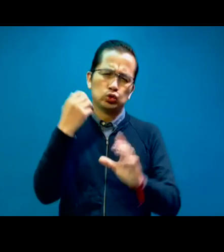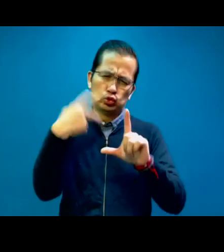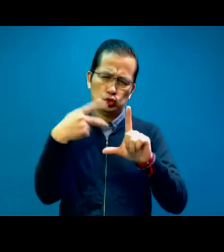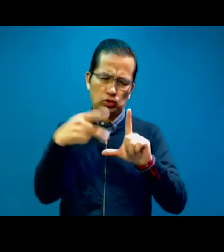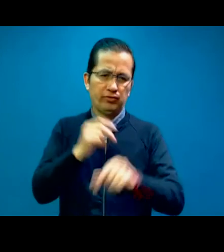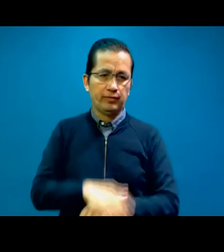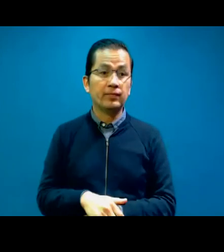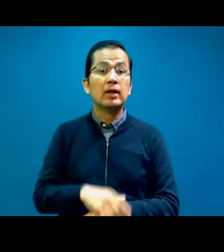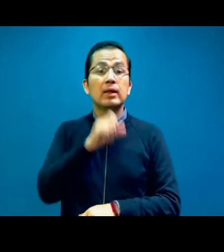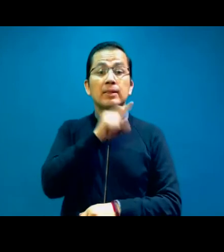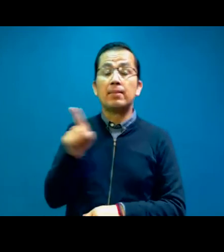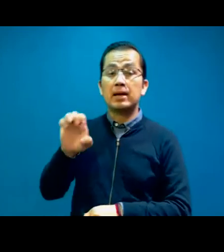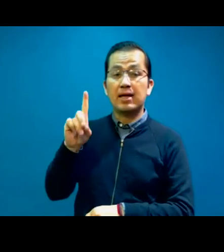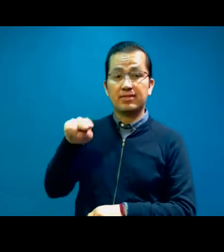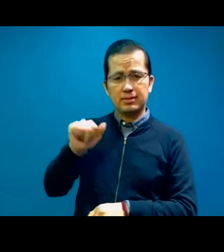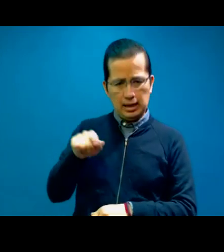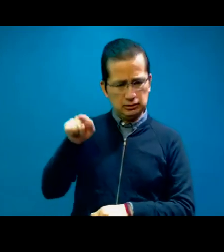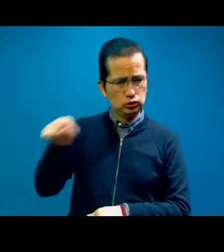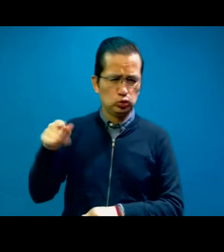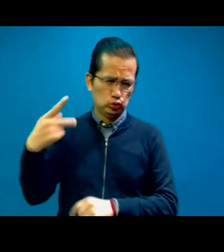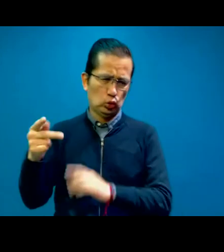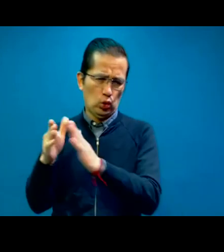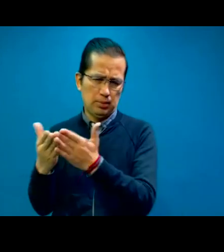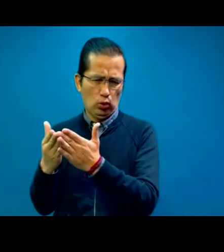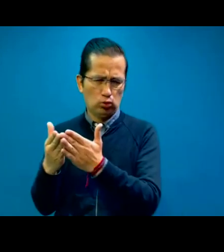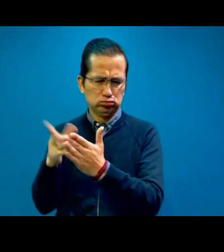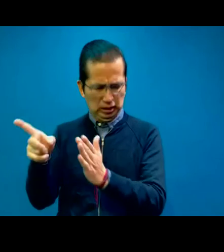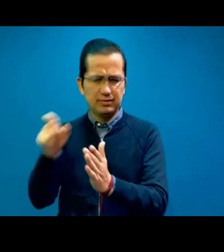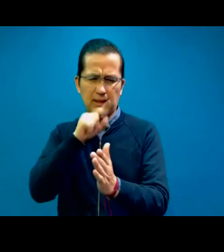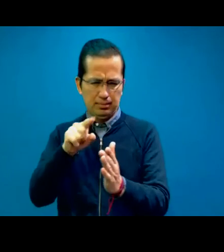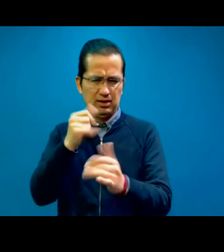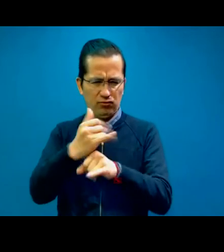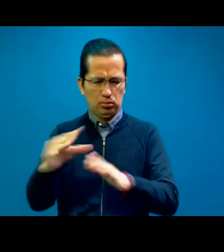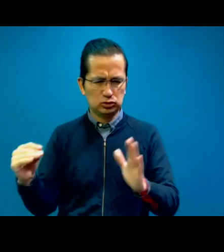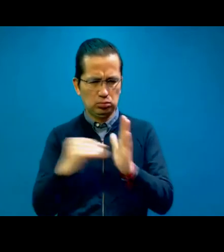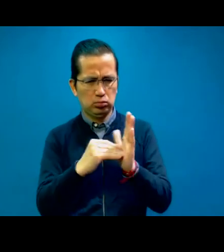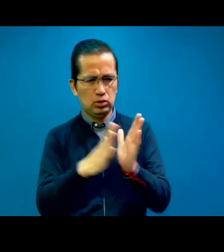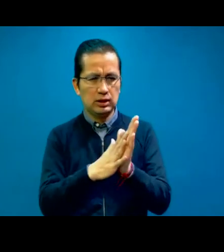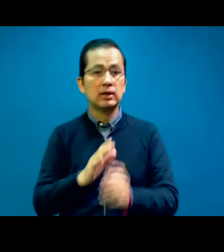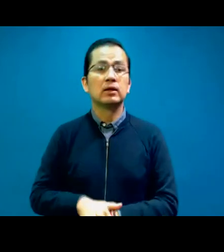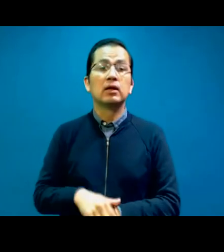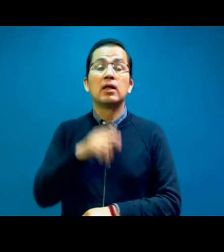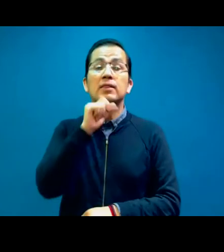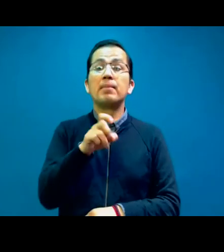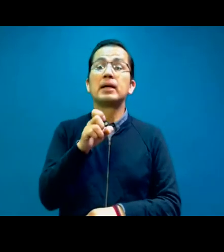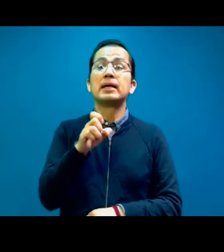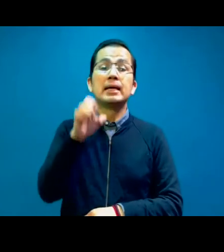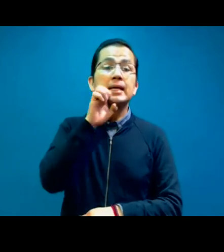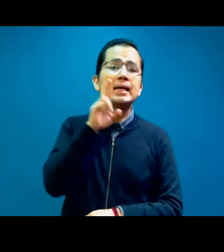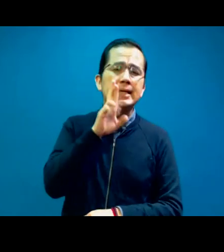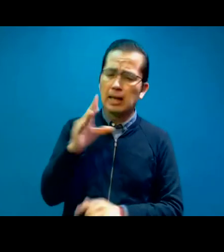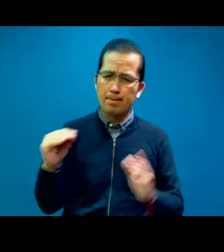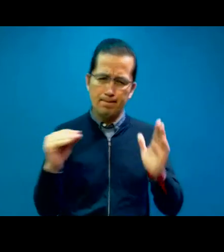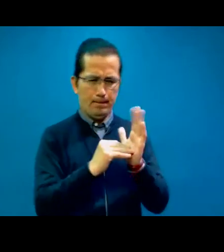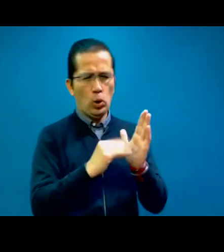libro de ética que están ellos promoviendo. Este, también ya nos puso Eric la información del Facebook de